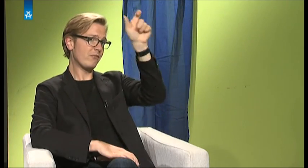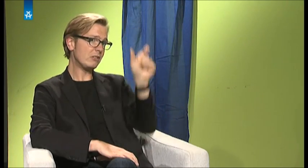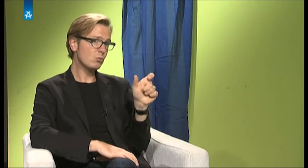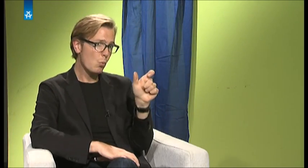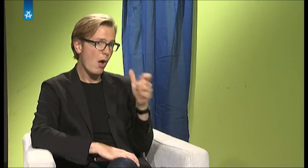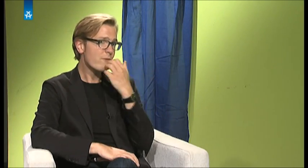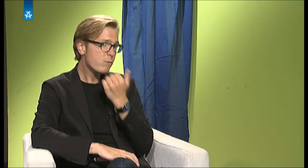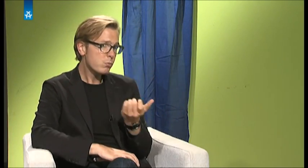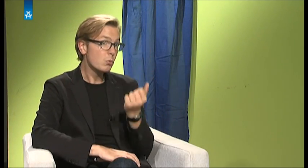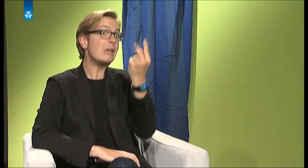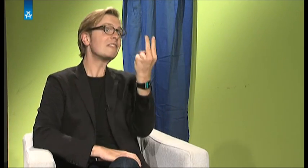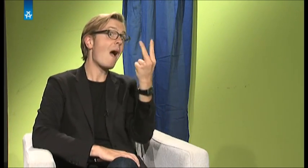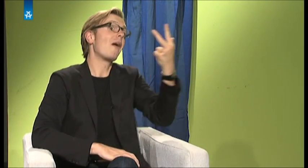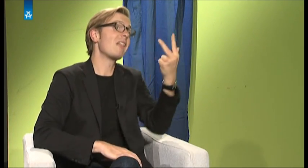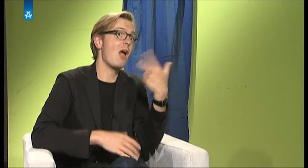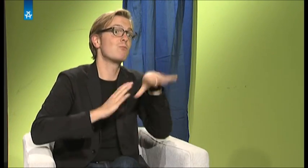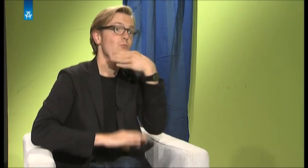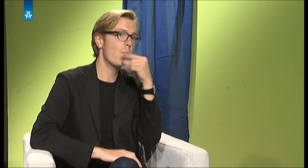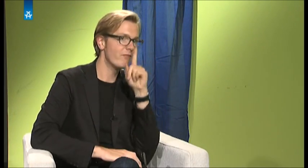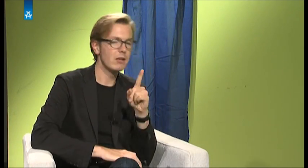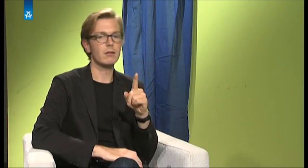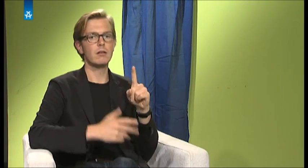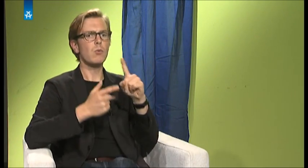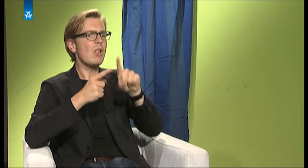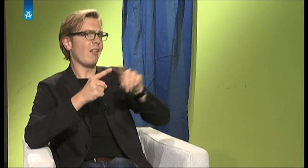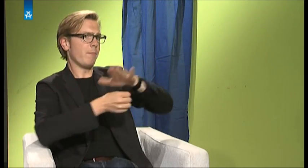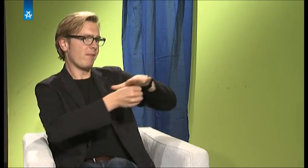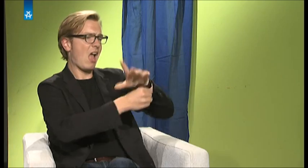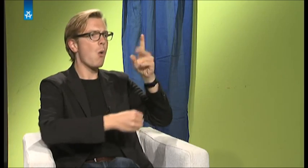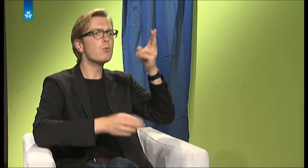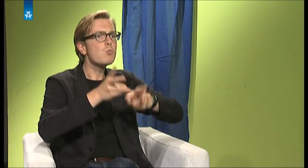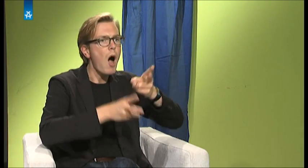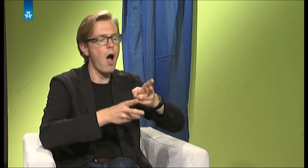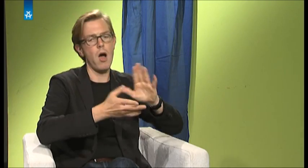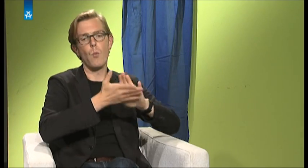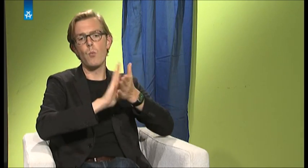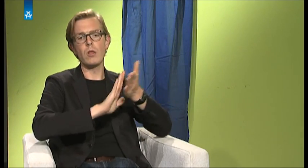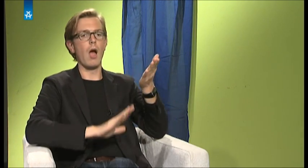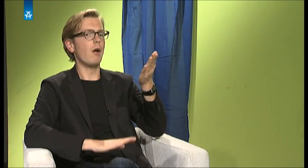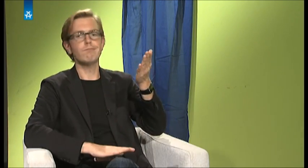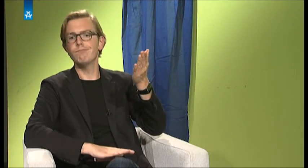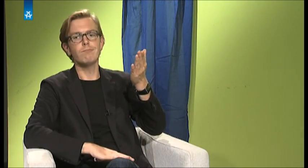für Pädagogik gibt. Für Gehördosenpädagogik. Vielleicht auch zwei oder drei. Oder in anderen Bereichen.